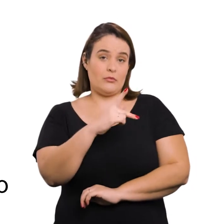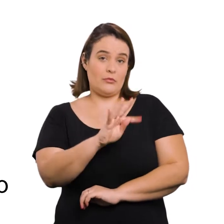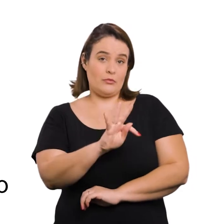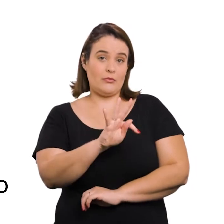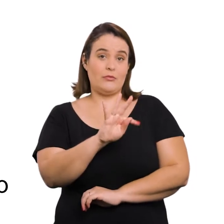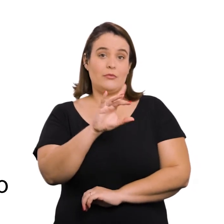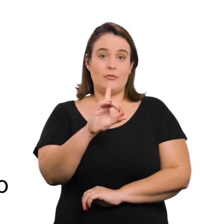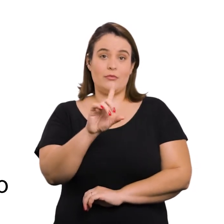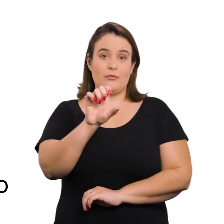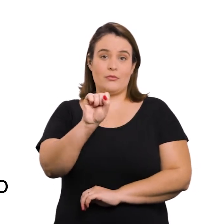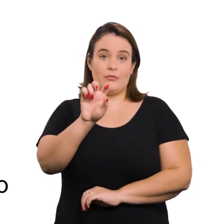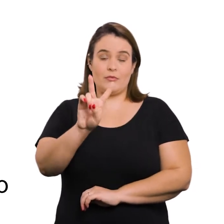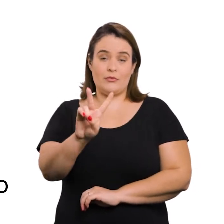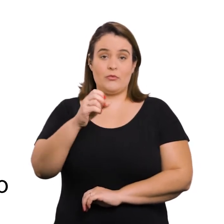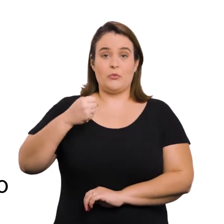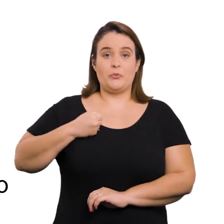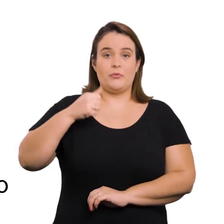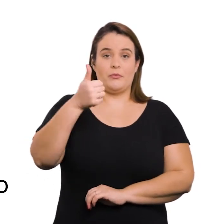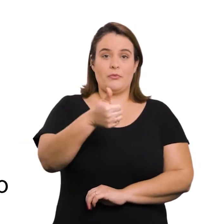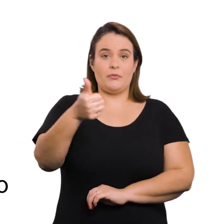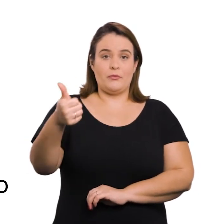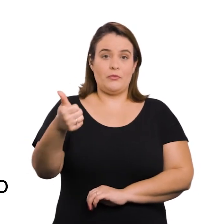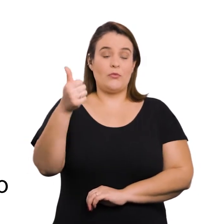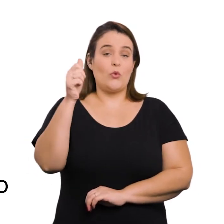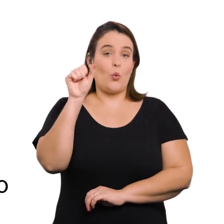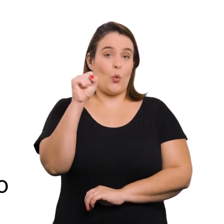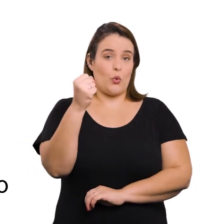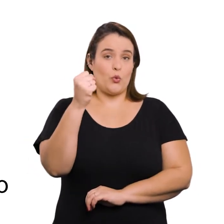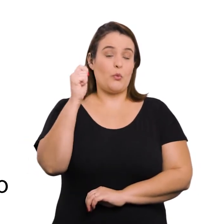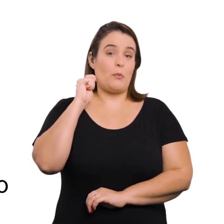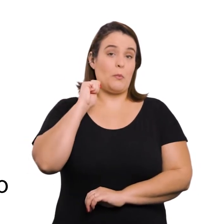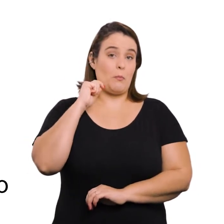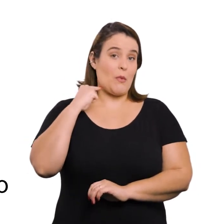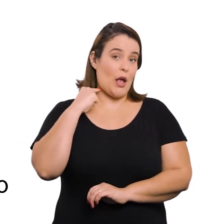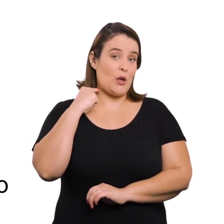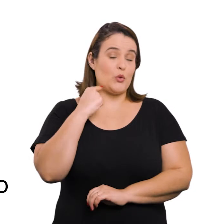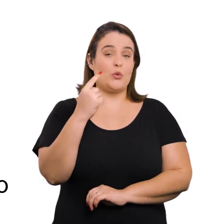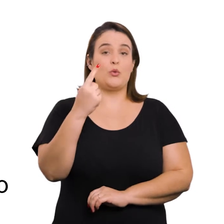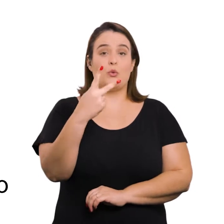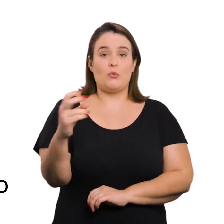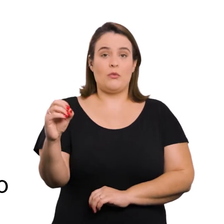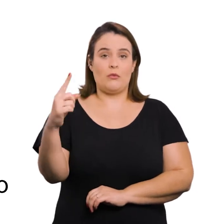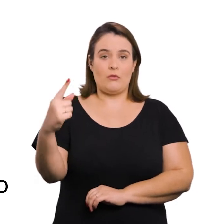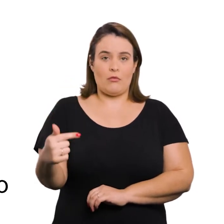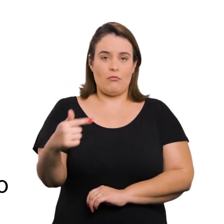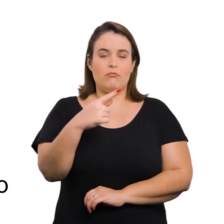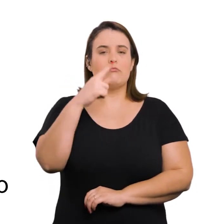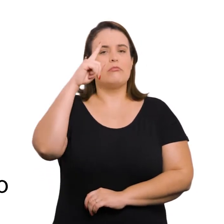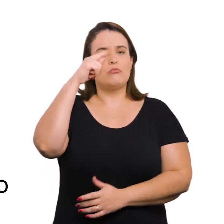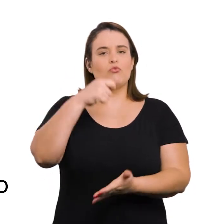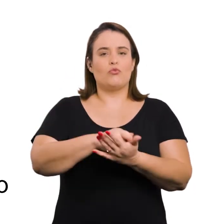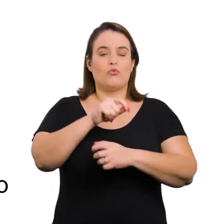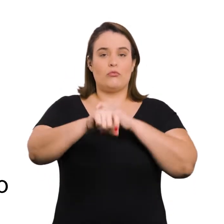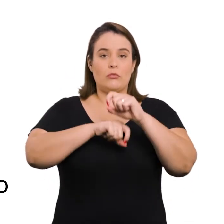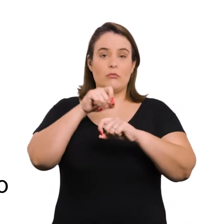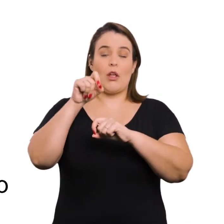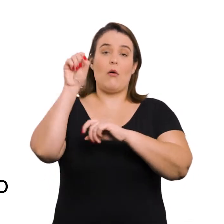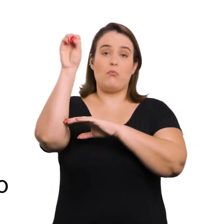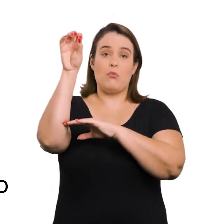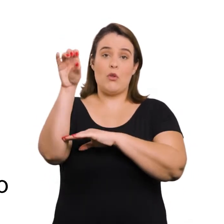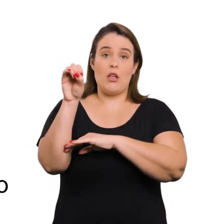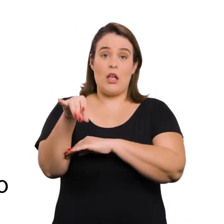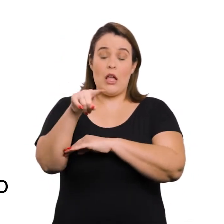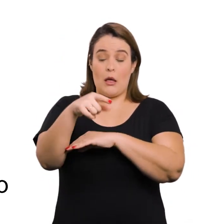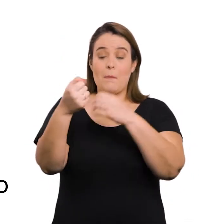-DSV, nº 66, de 8 de maio de 2017, determina a necessidade de instalação de sinalização de